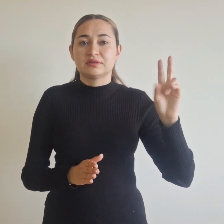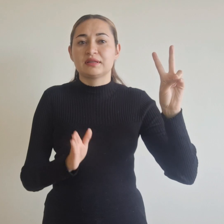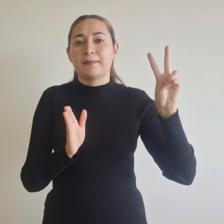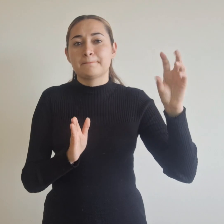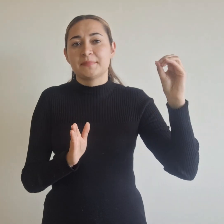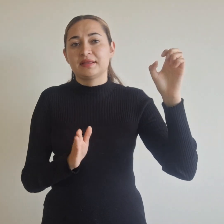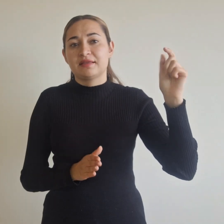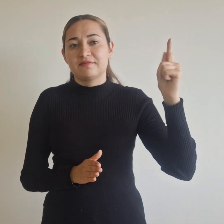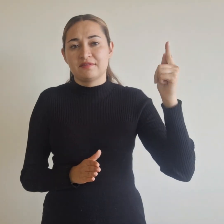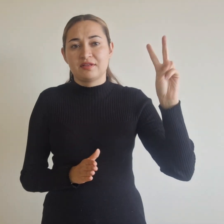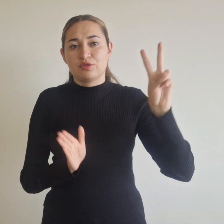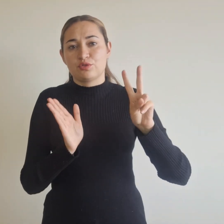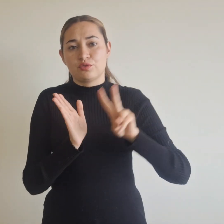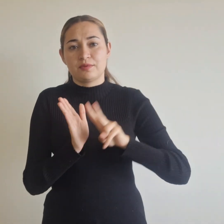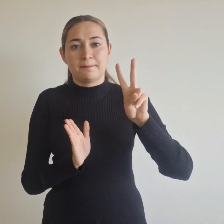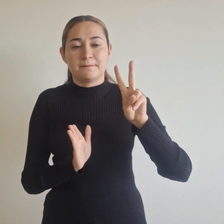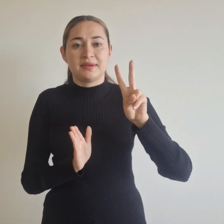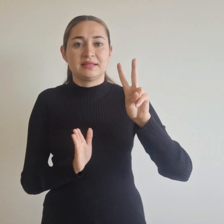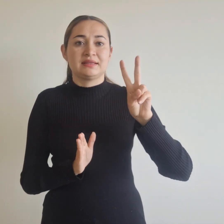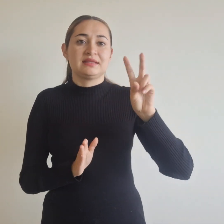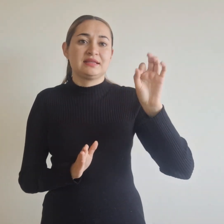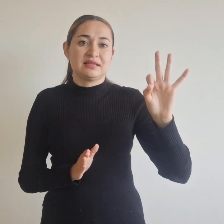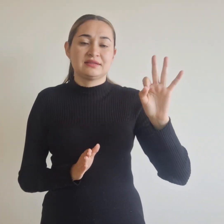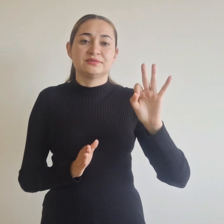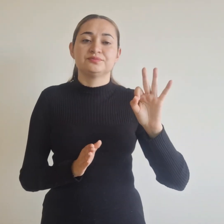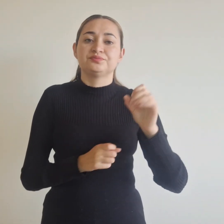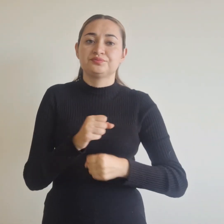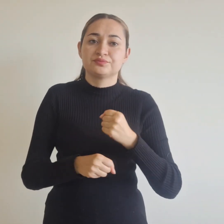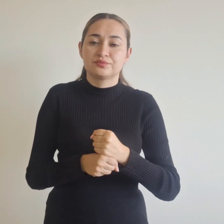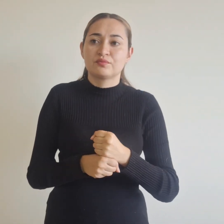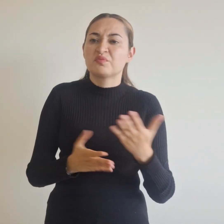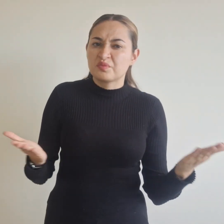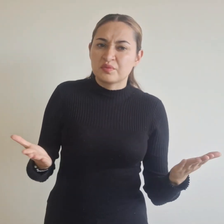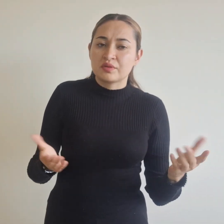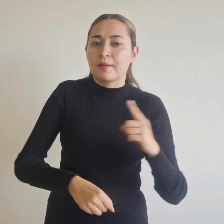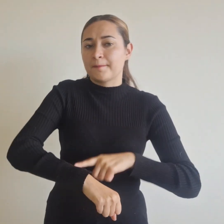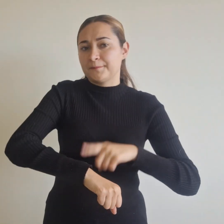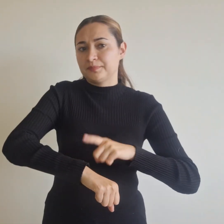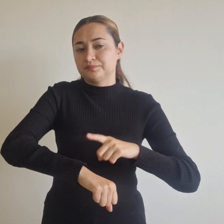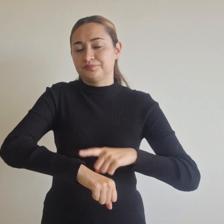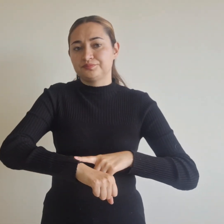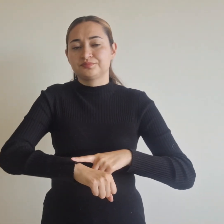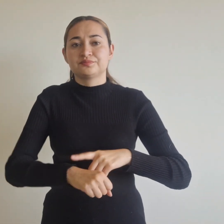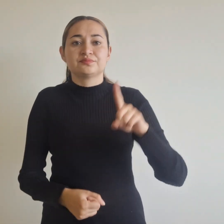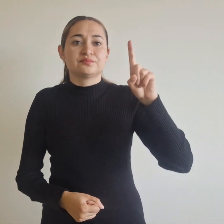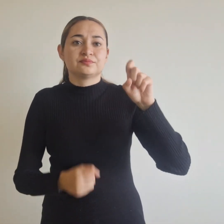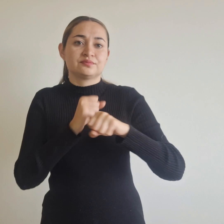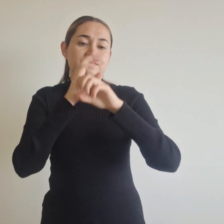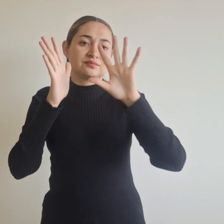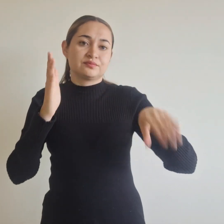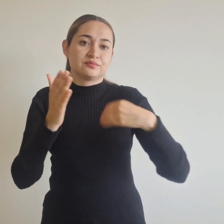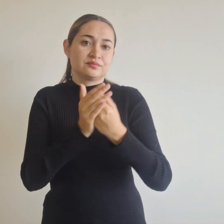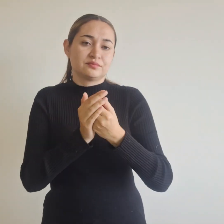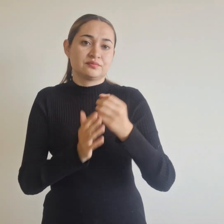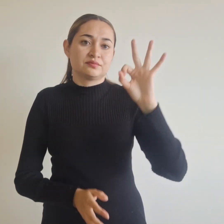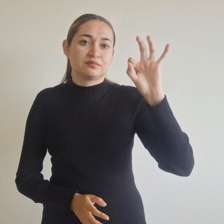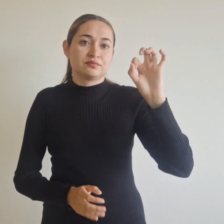en el perímetro urbano de Tunja de 6 de la mañana a 8 de la noche y se aplicarán las demás medidas